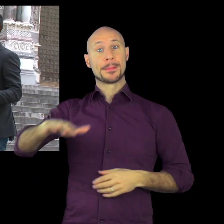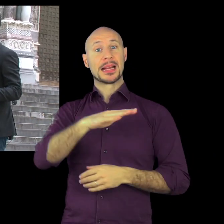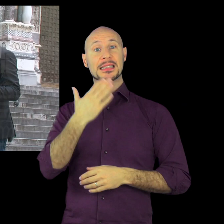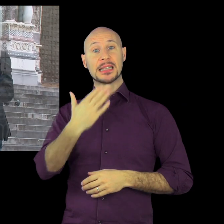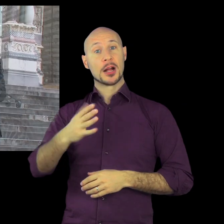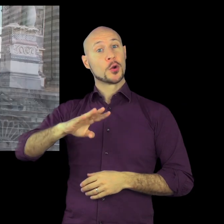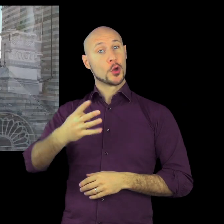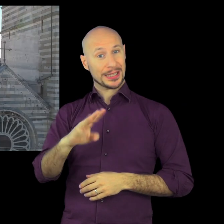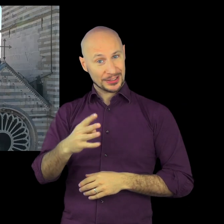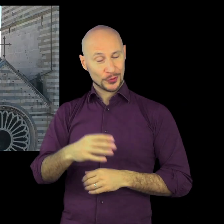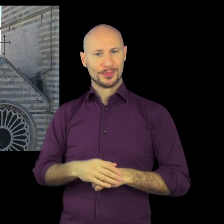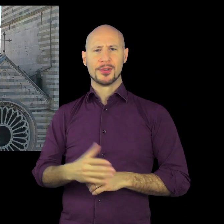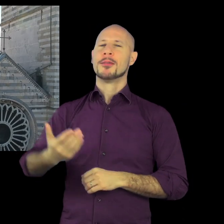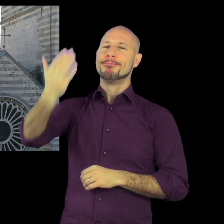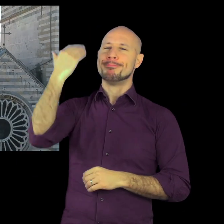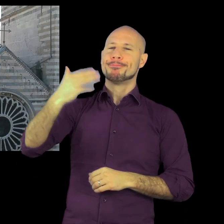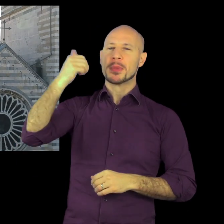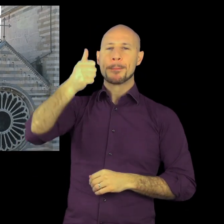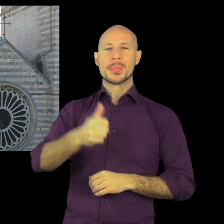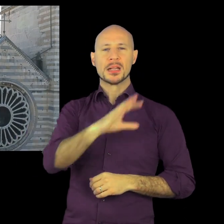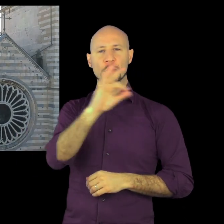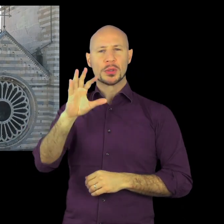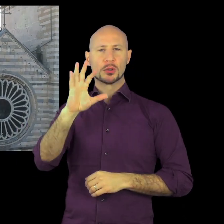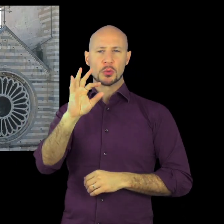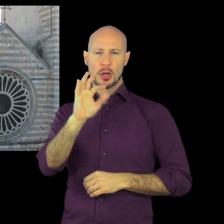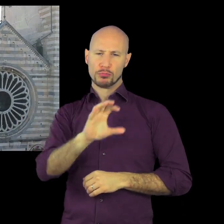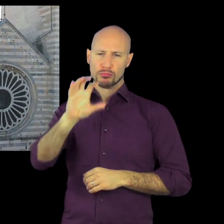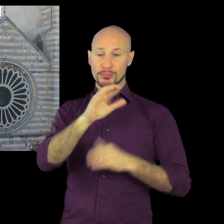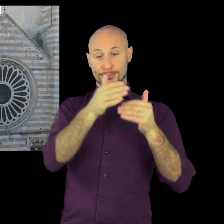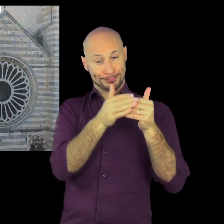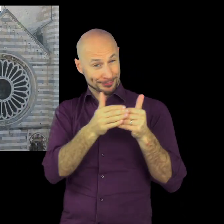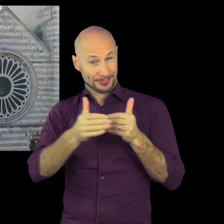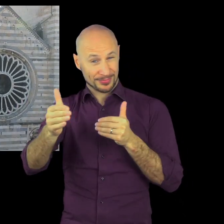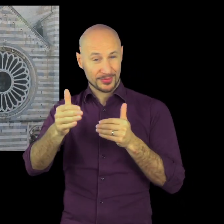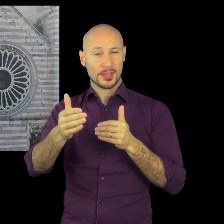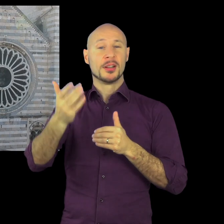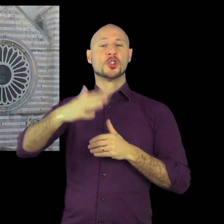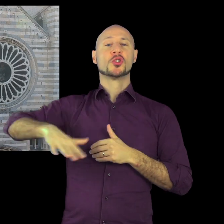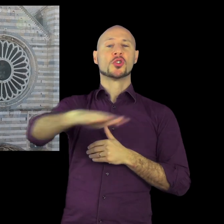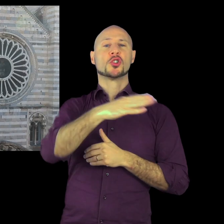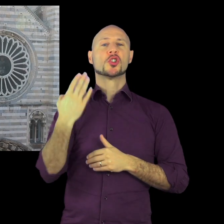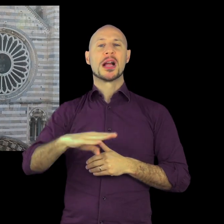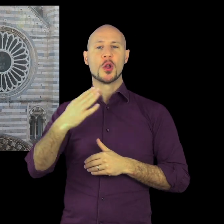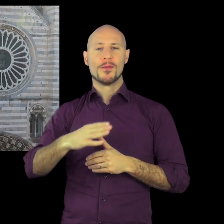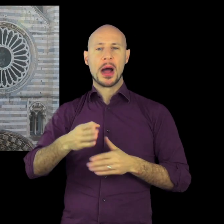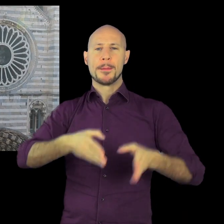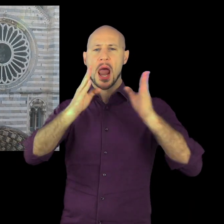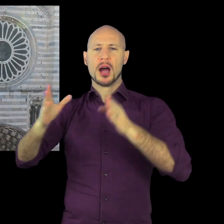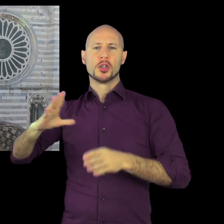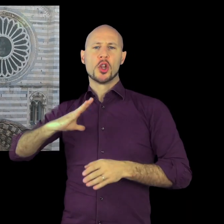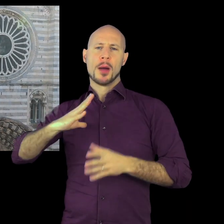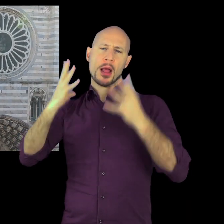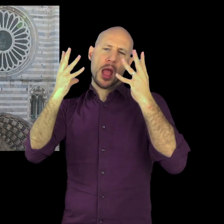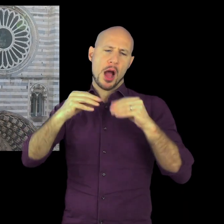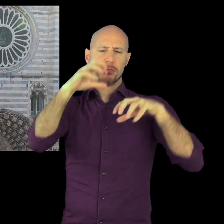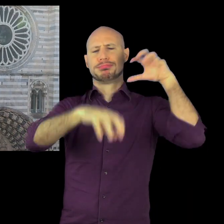San Lorenzo e oggi andremo alla scoperta di un antico palazzo nobiliare, uno tra i più importanti probabilmente